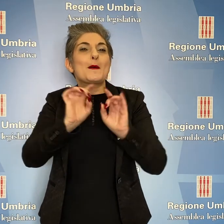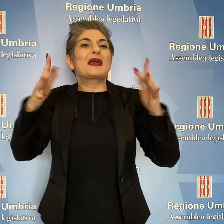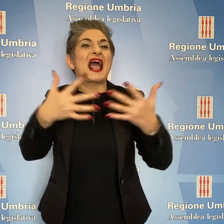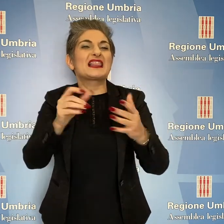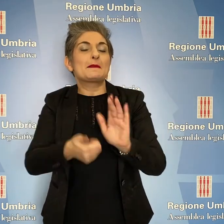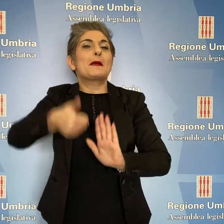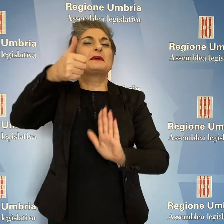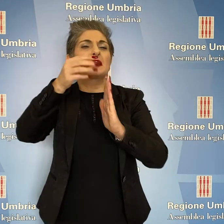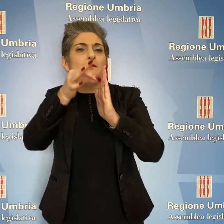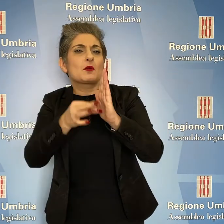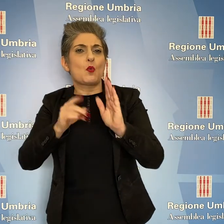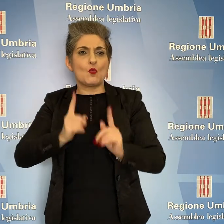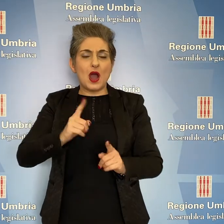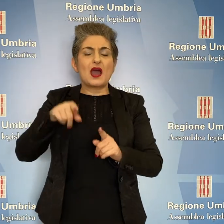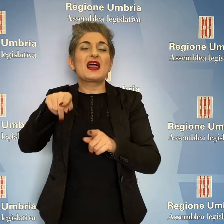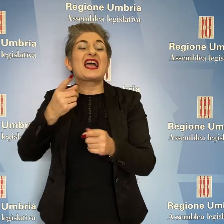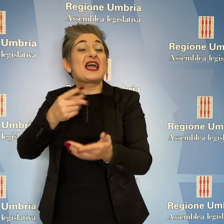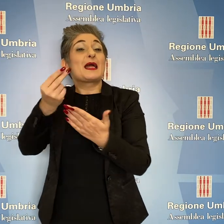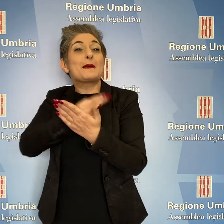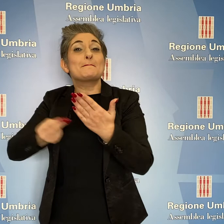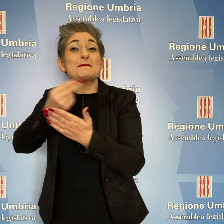le scelte relative al piano assunzioni nella sanità.